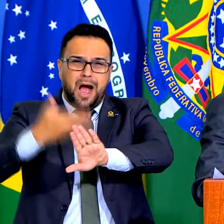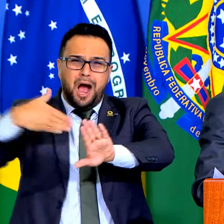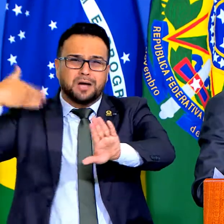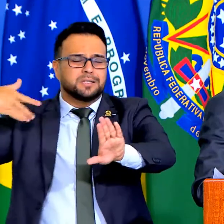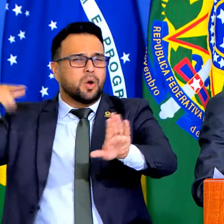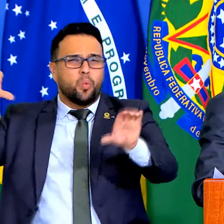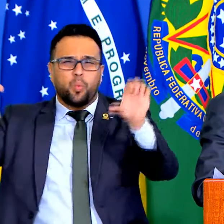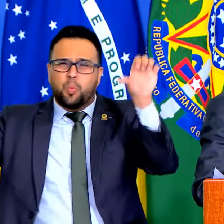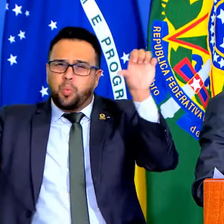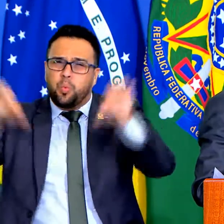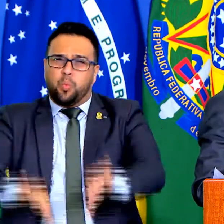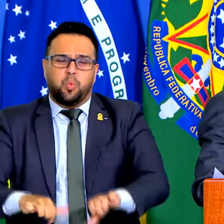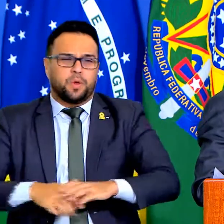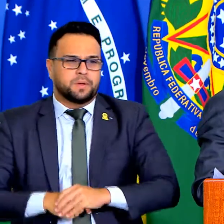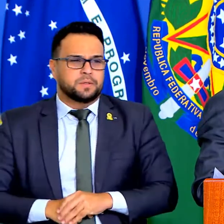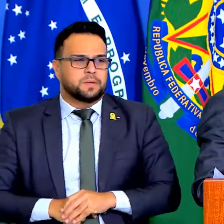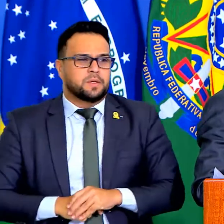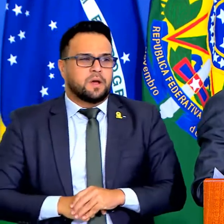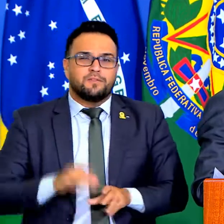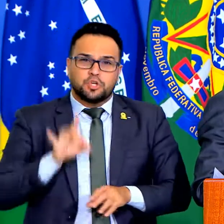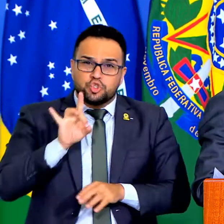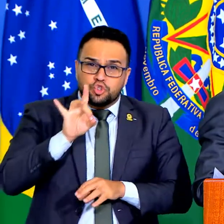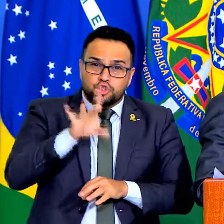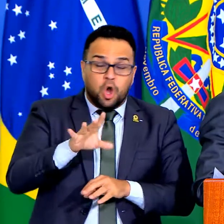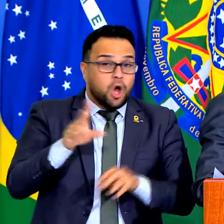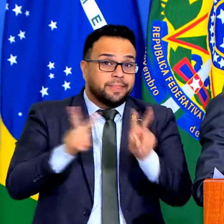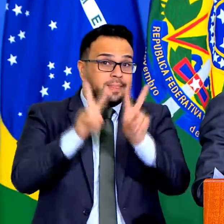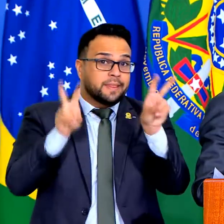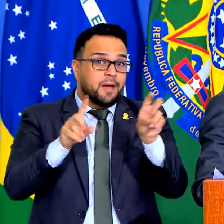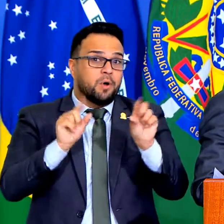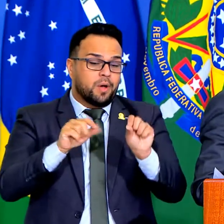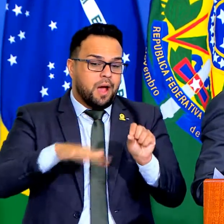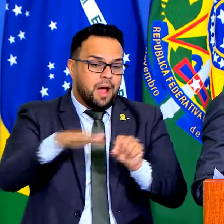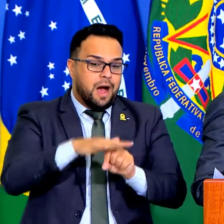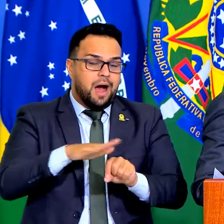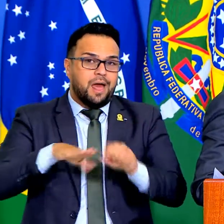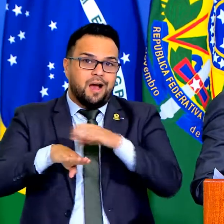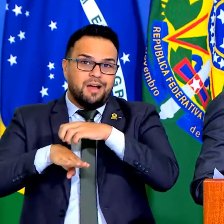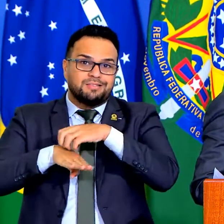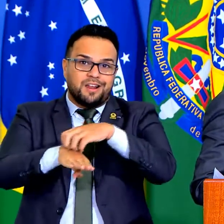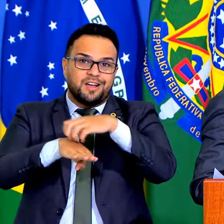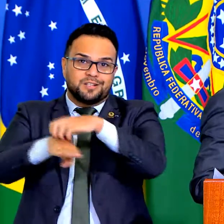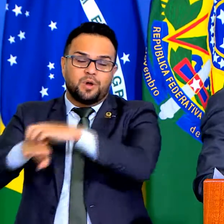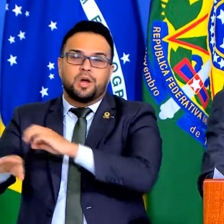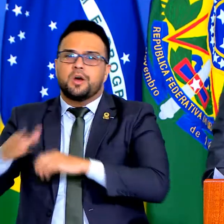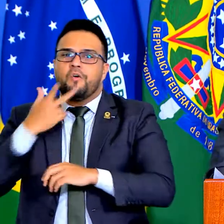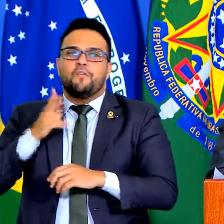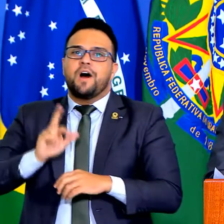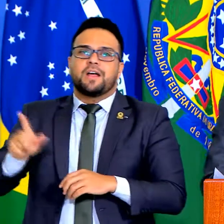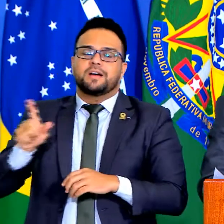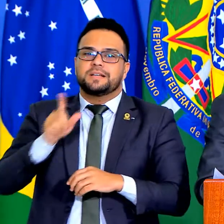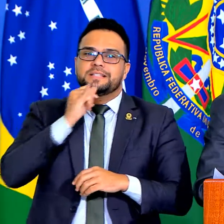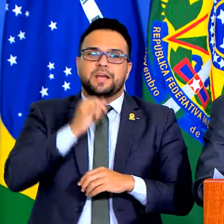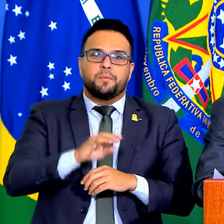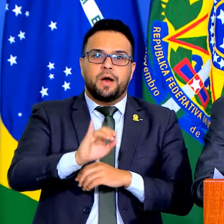esse país, meu Deus do céu. eu estou falando só da questão do transporte. Eu não vou falar da Itaipu Binacional do Bento.